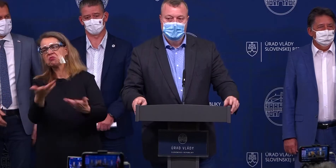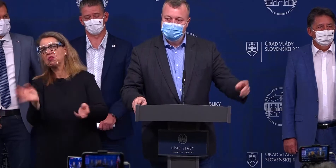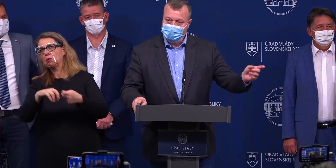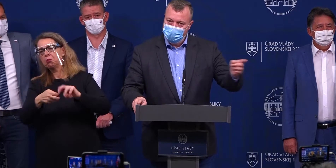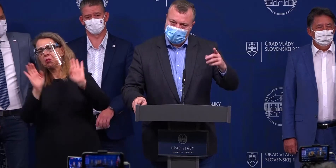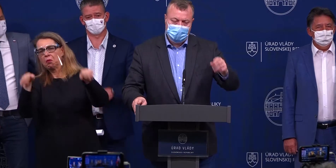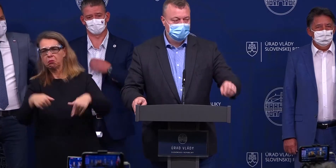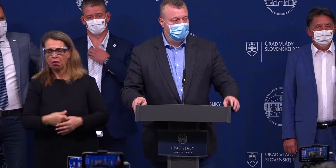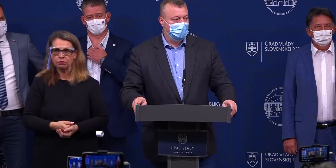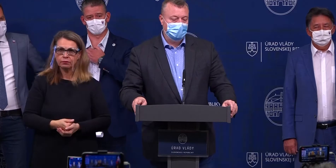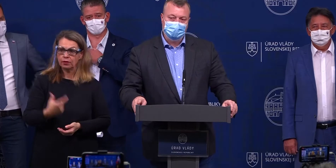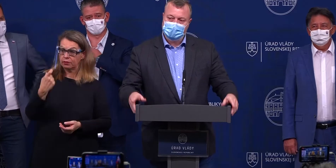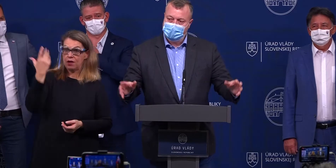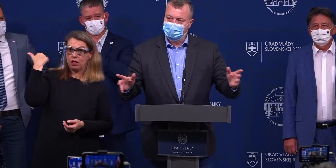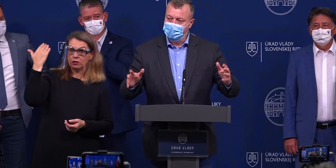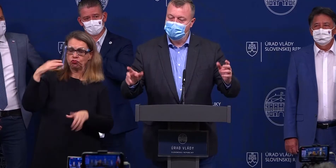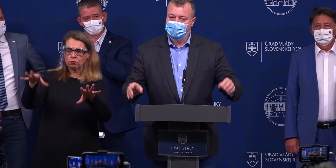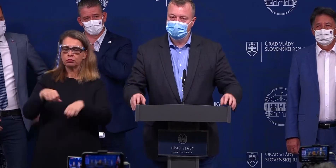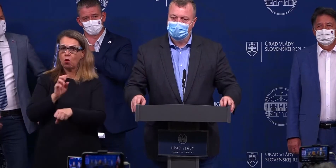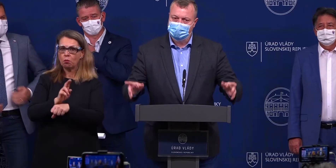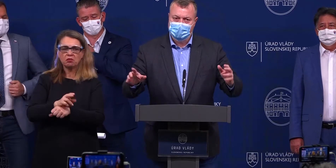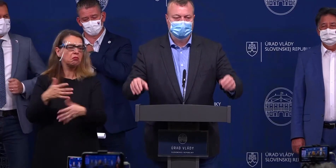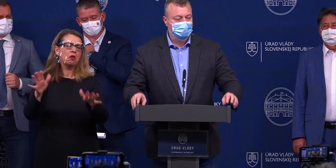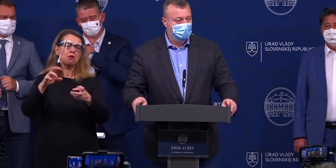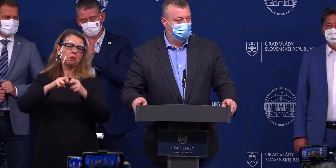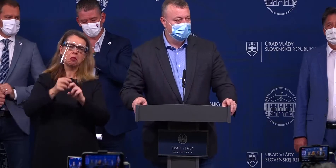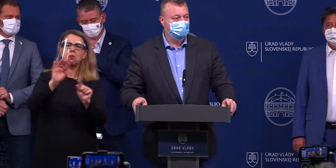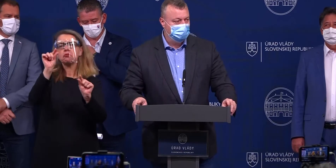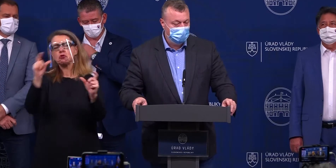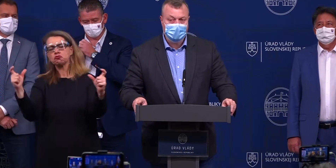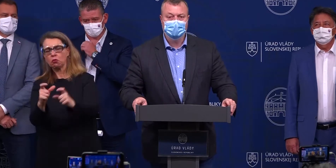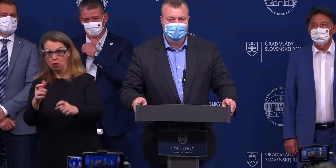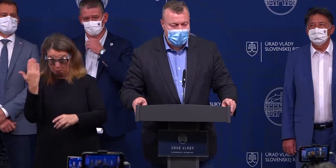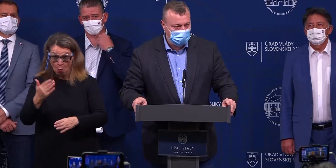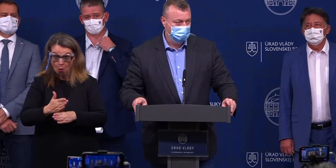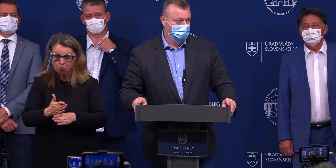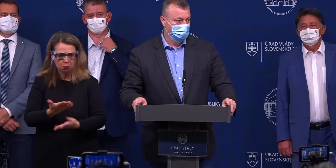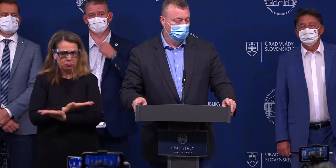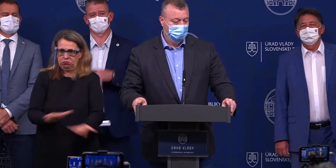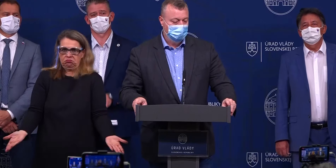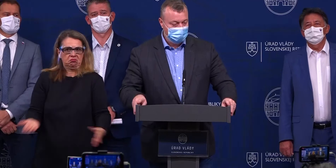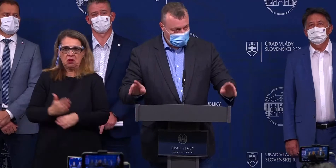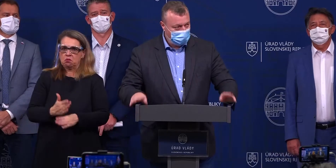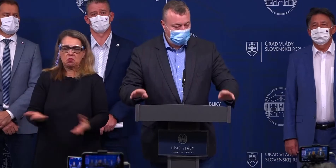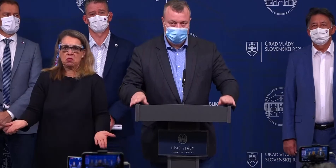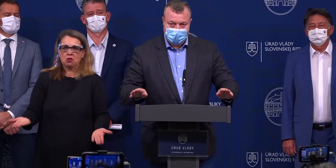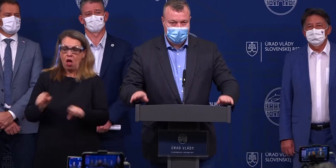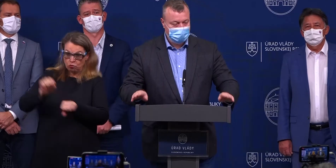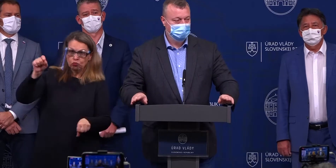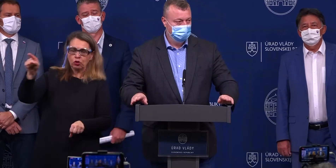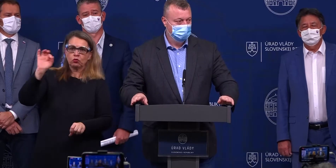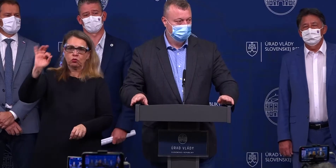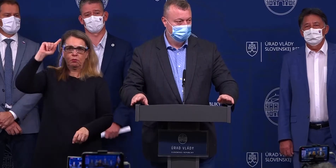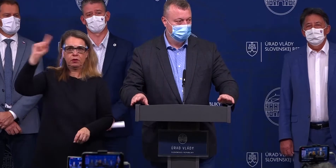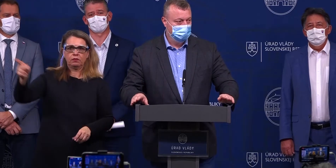problém. Pred dvomi týždňami sme prijali opatrenia, že neni žiadny problém, iba to trošku obmedzíme. Pomohlo nám to nejako. A pán Solvík o tom dobre